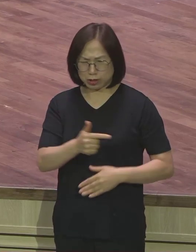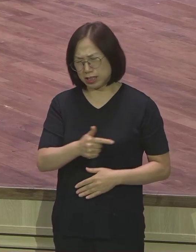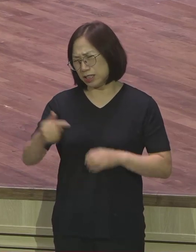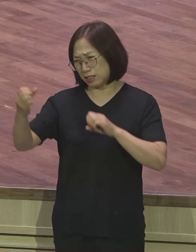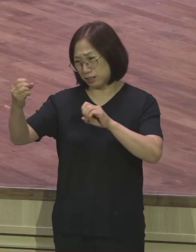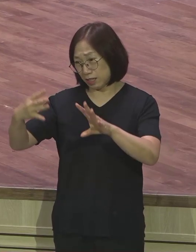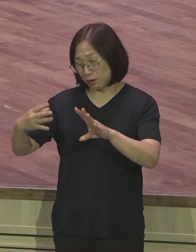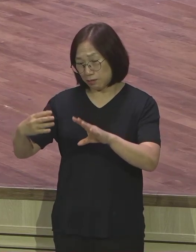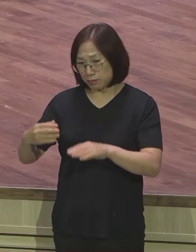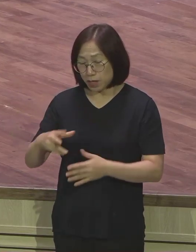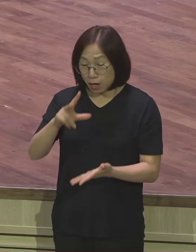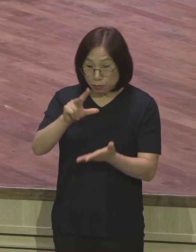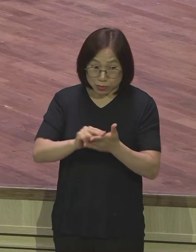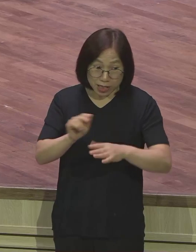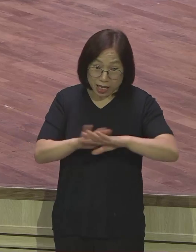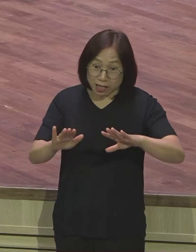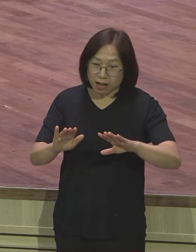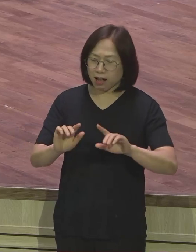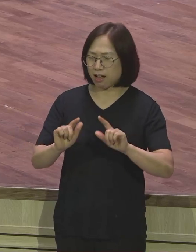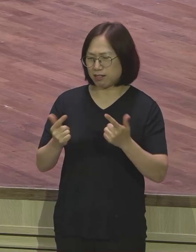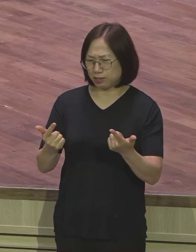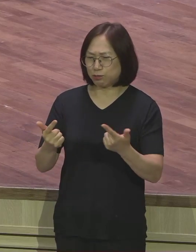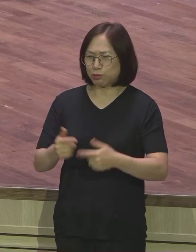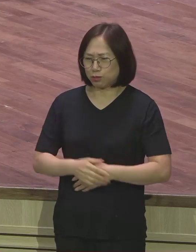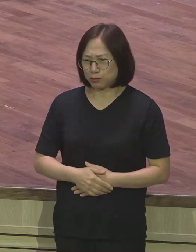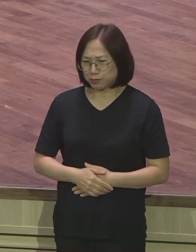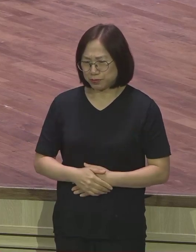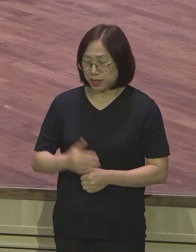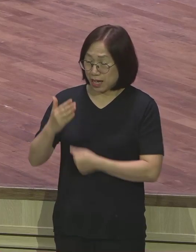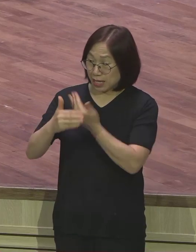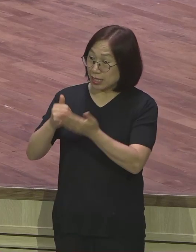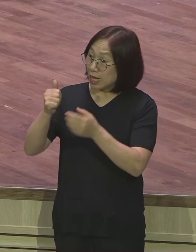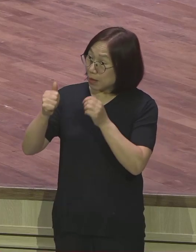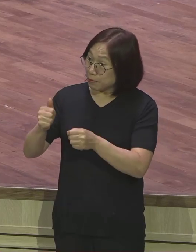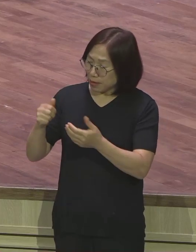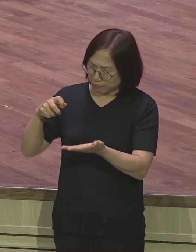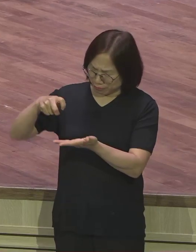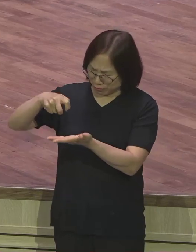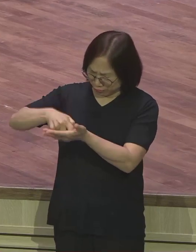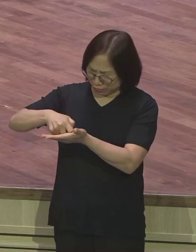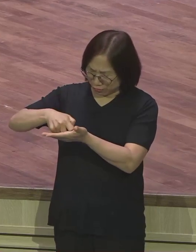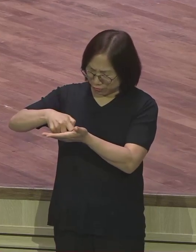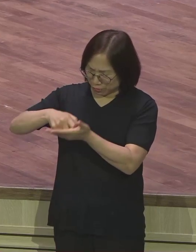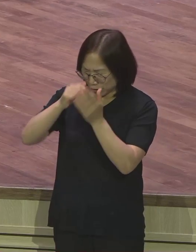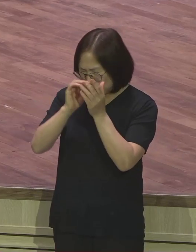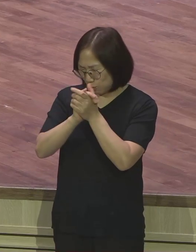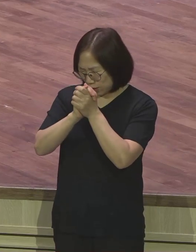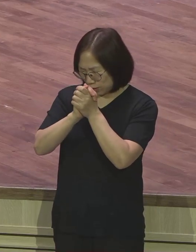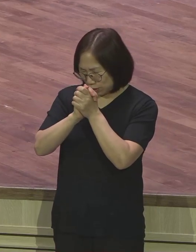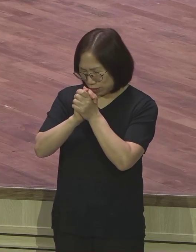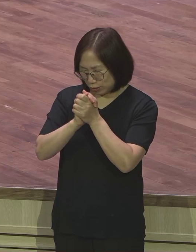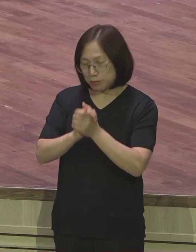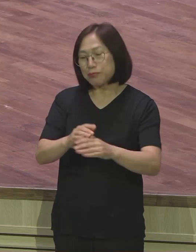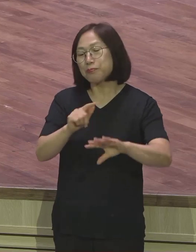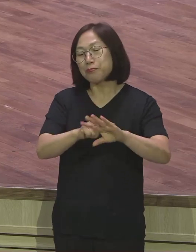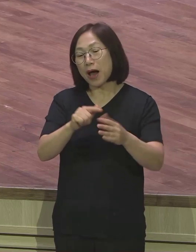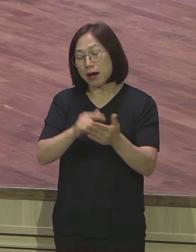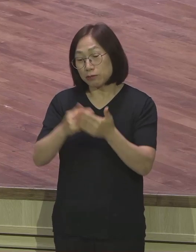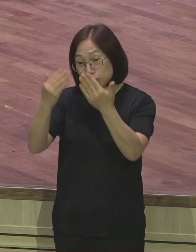뭔가 문제가 해결된 것이 아니라 하나님 앞에 무릎 꿇을 수 있는 중심과 마음을 주셔서 기도의